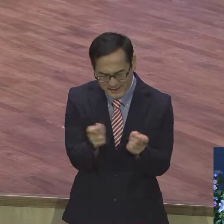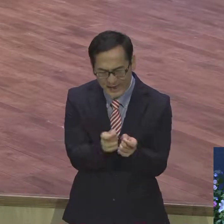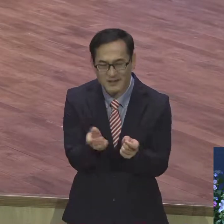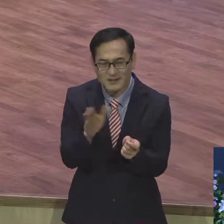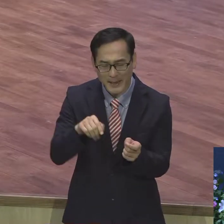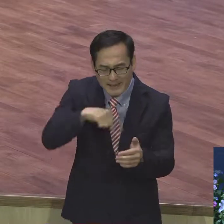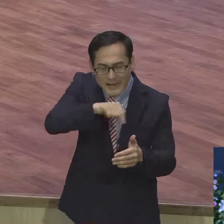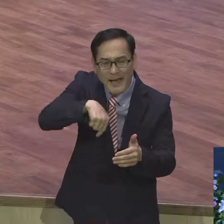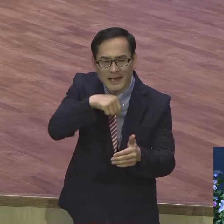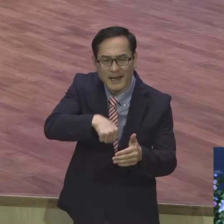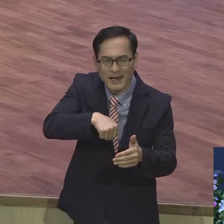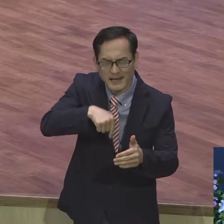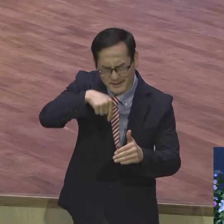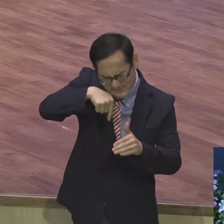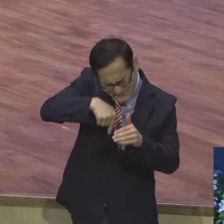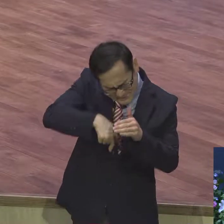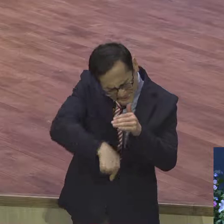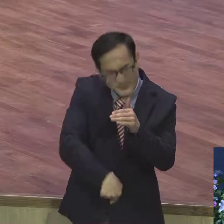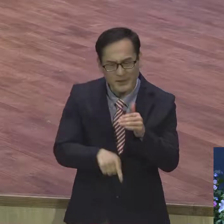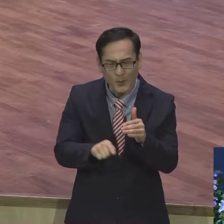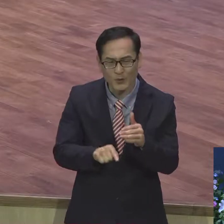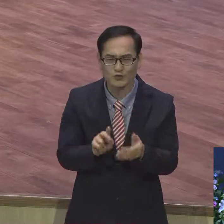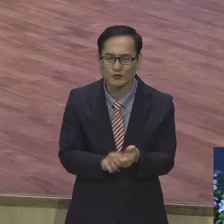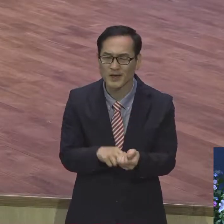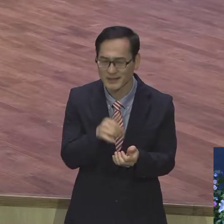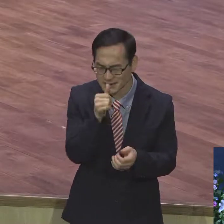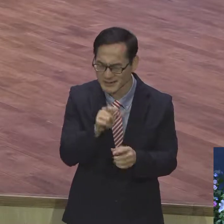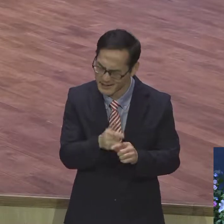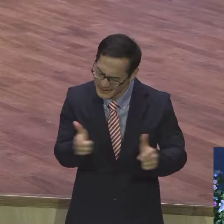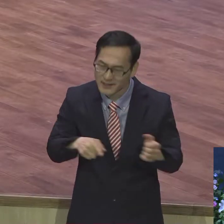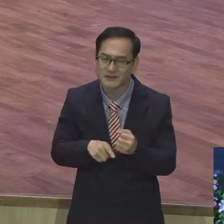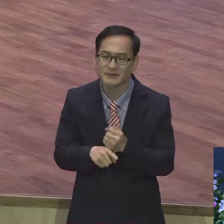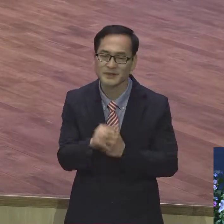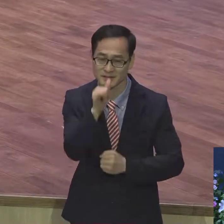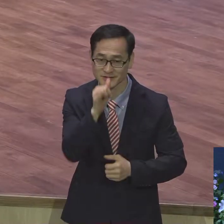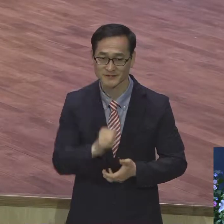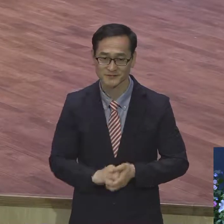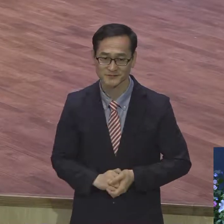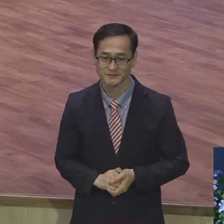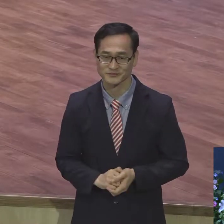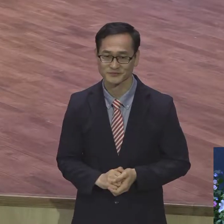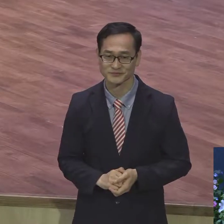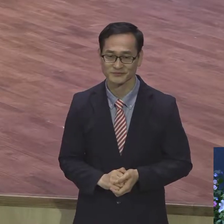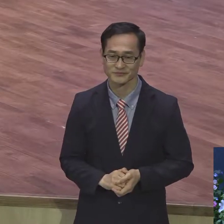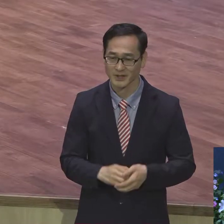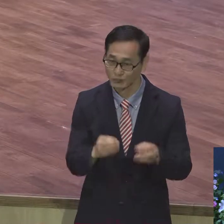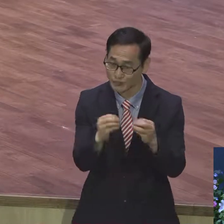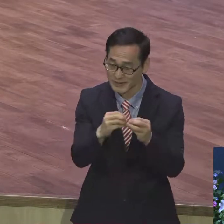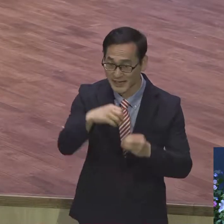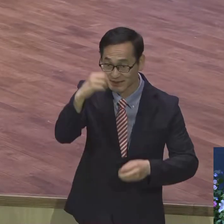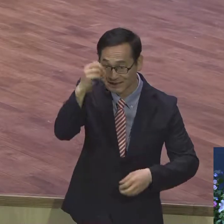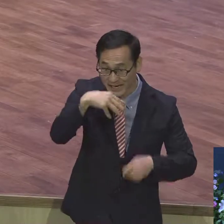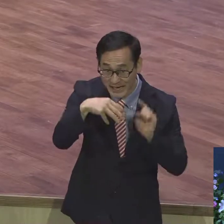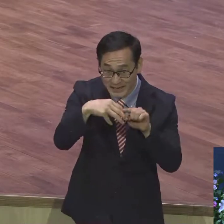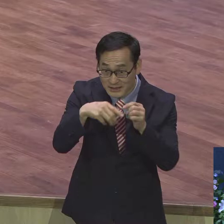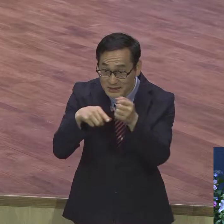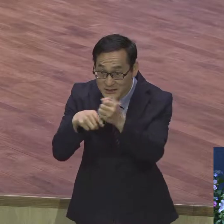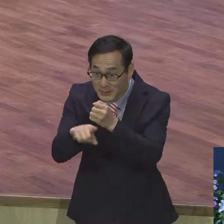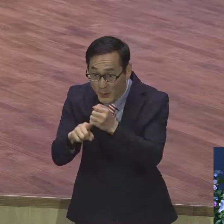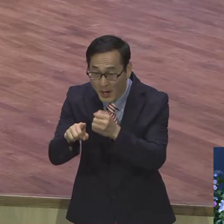강력한 말이죠. 문자적으로 그냥이란 말은 아무런 대가나